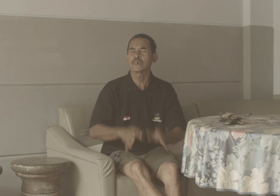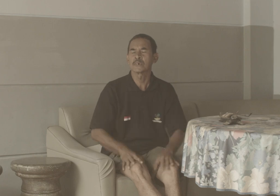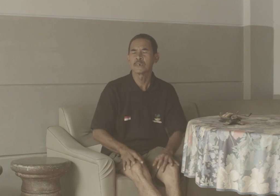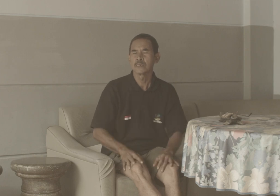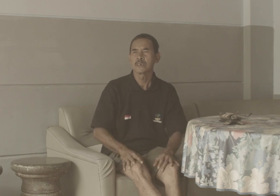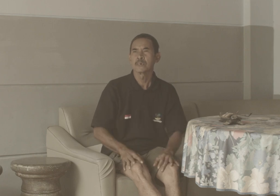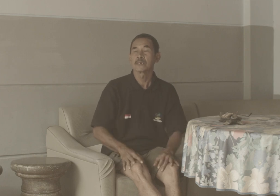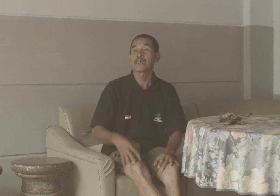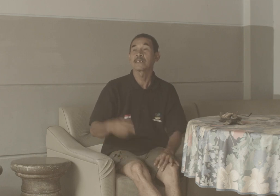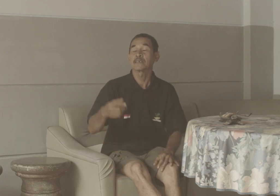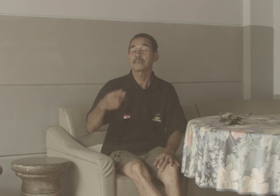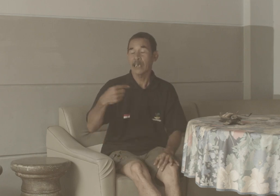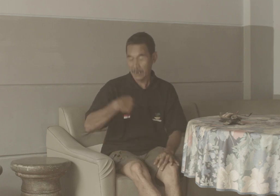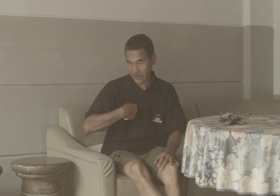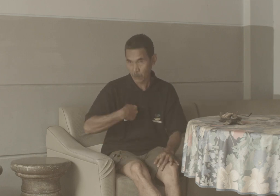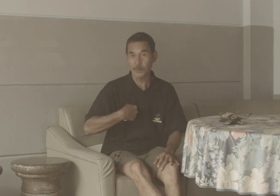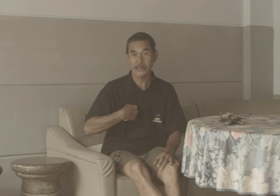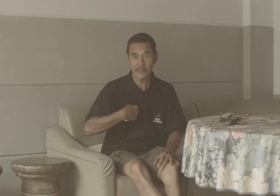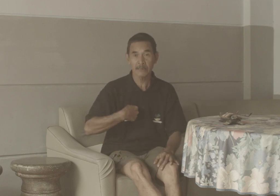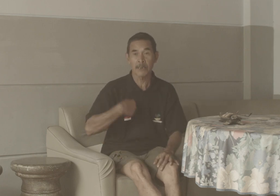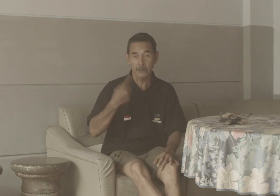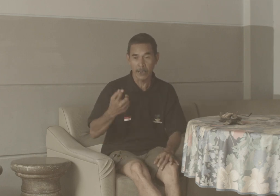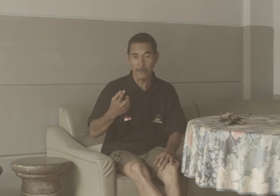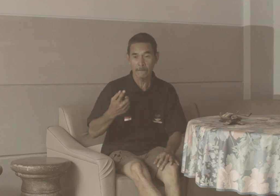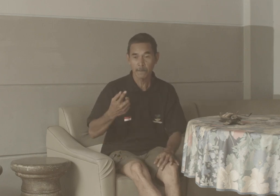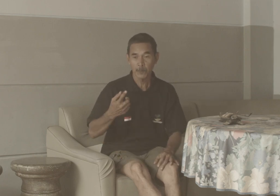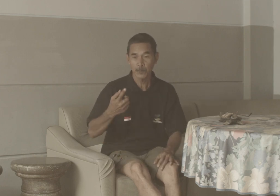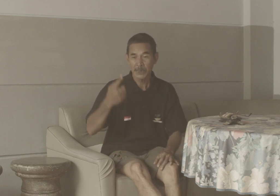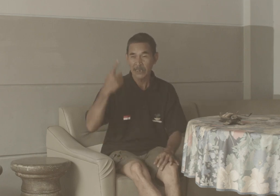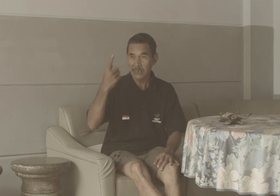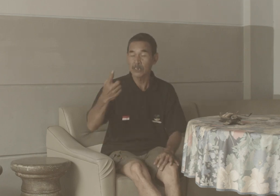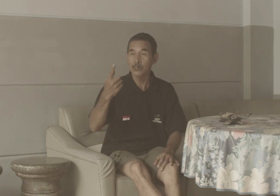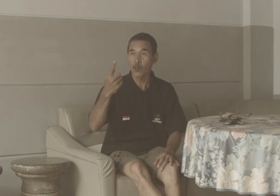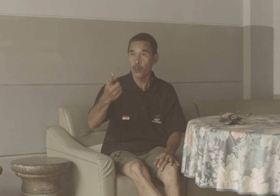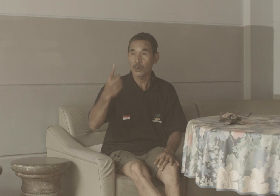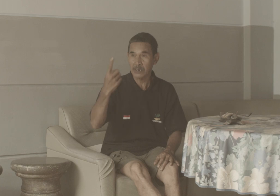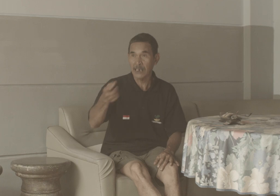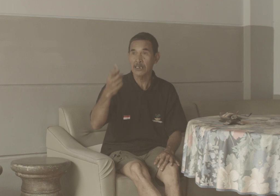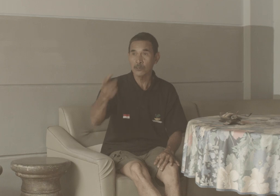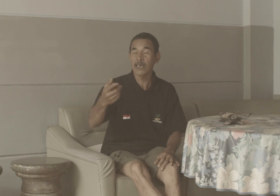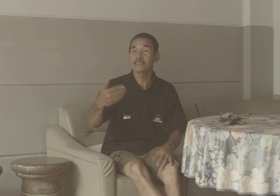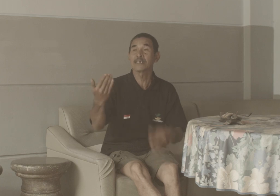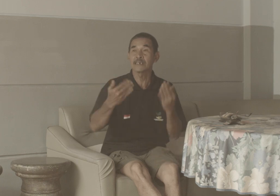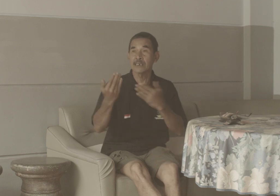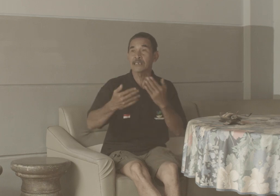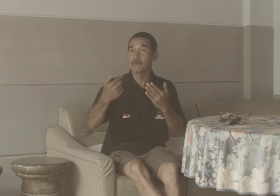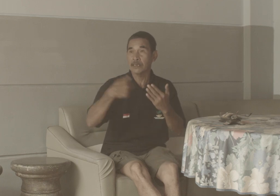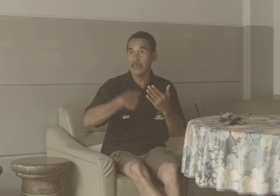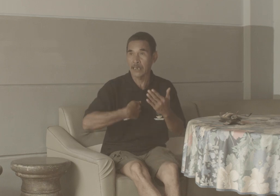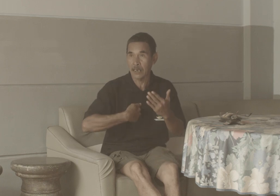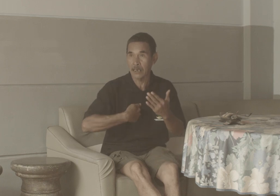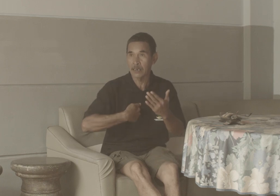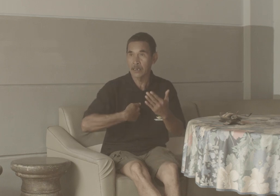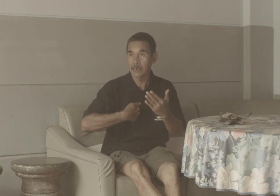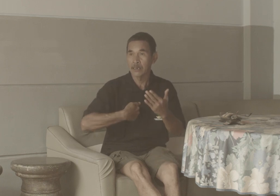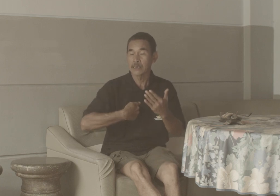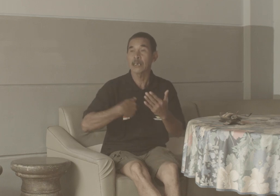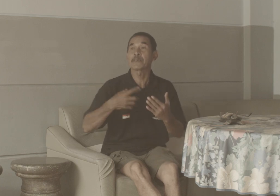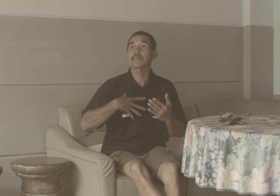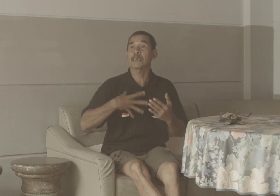Dan Saya Tahu Persis Bahwa Si Kolok Getar Itulah Cerita Sama Saya Sampai Saya